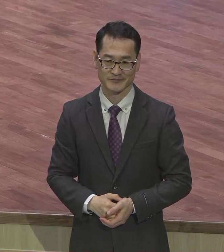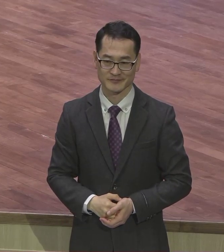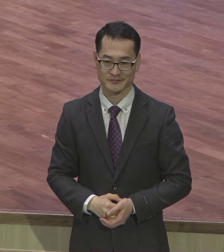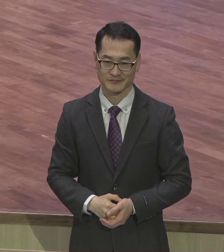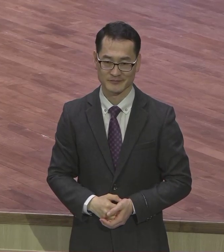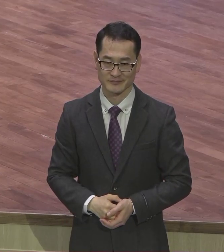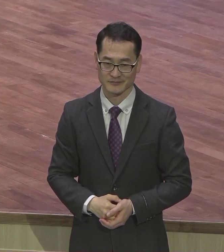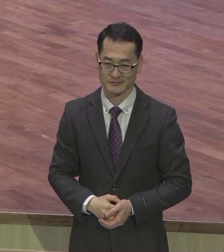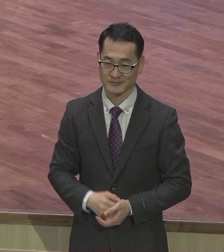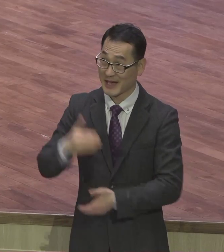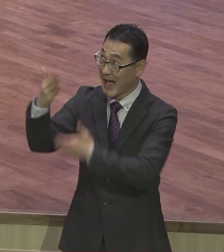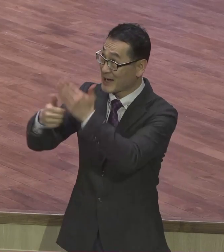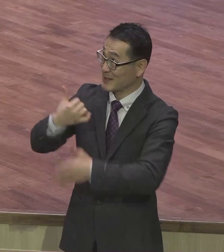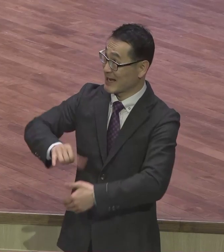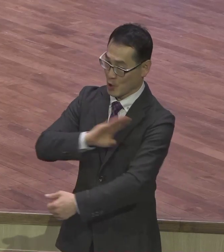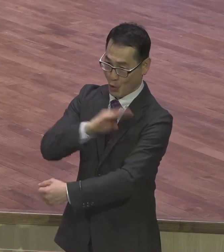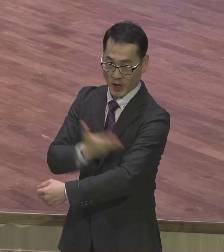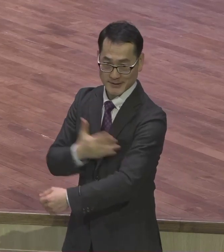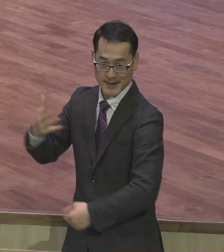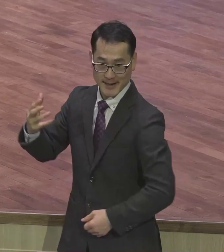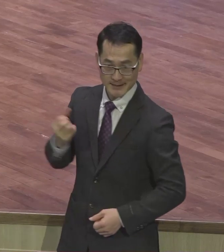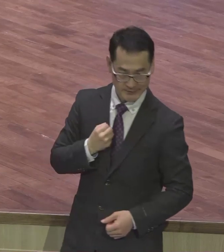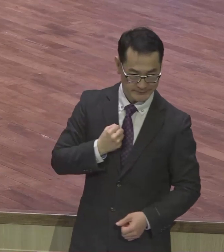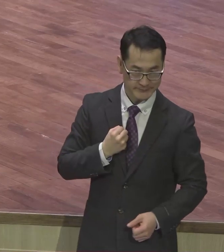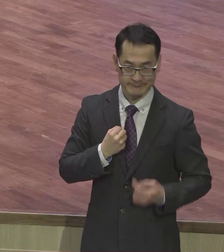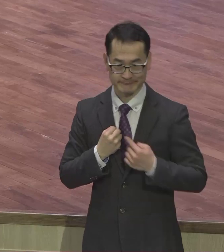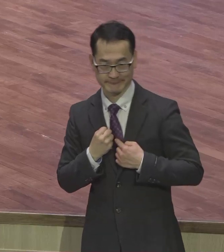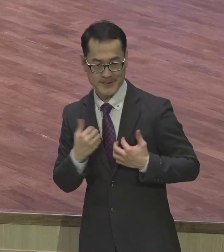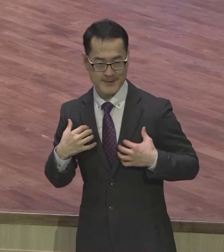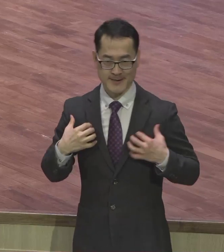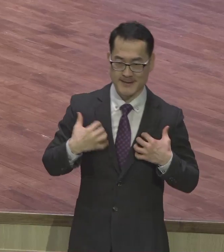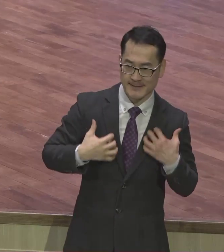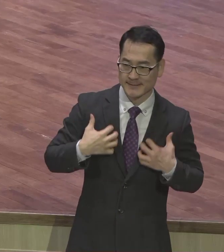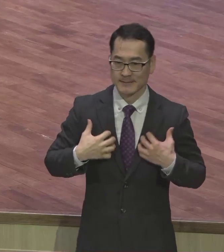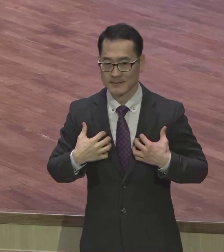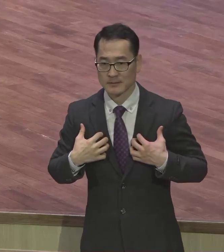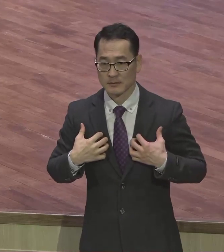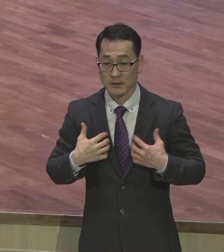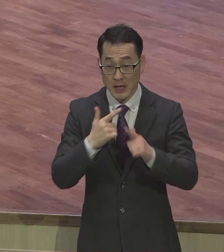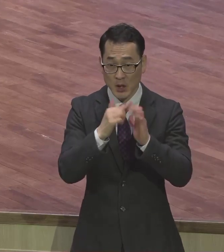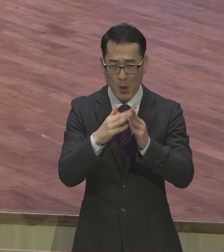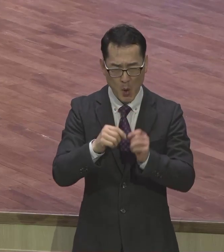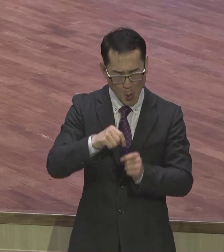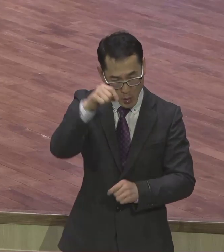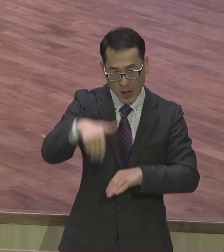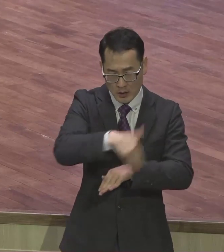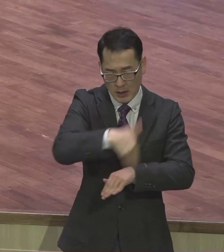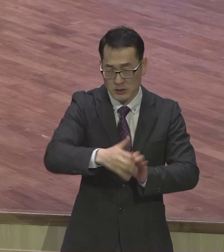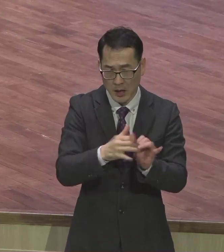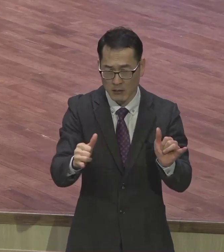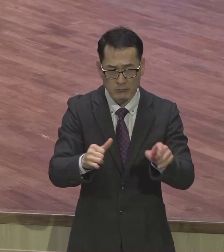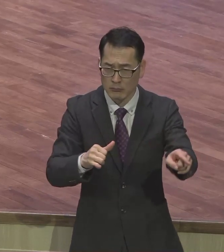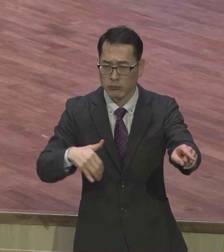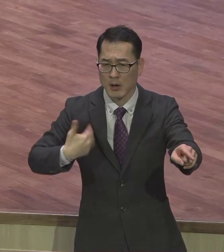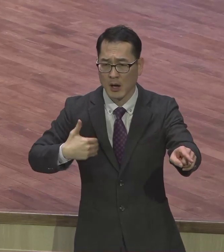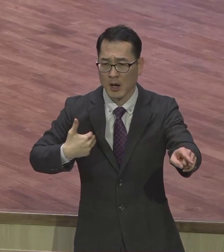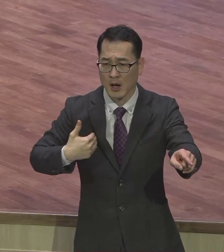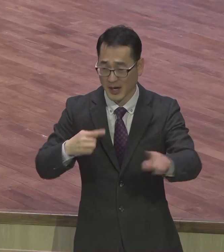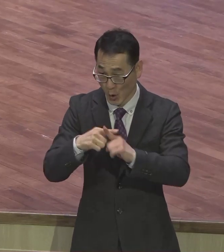교회들이 말하는지 몰라요 다른 교회 다른 분들 습관적으로 종교세가 돼가지고 우리 교회 와서도 잘 안 돼